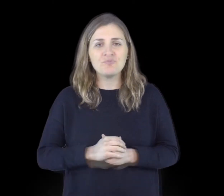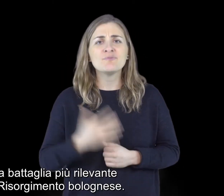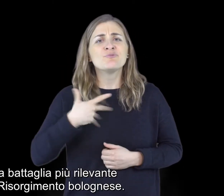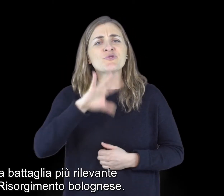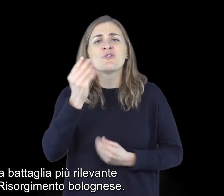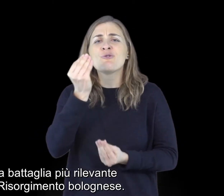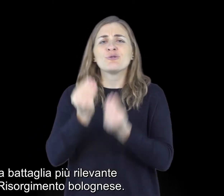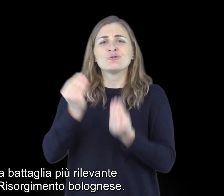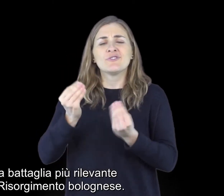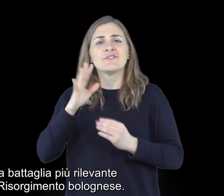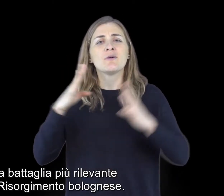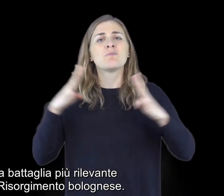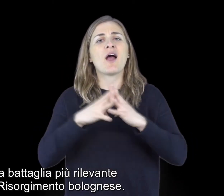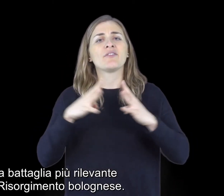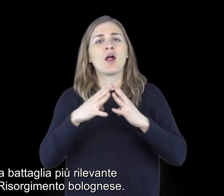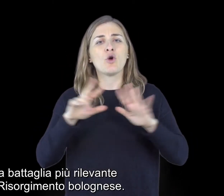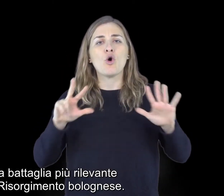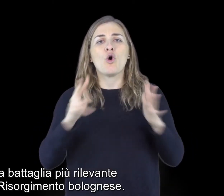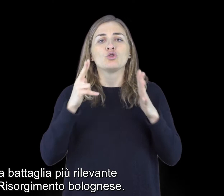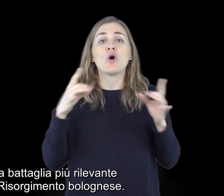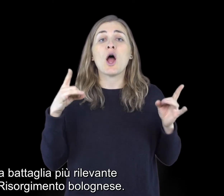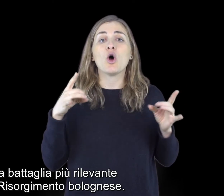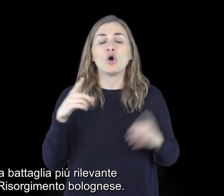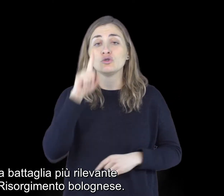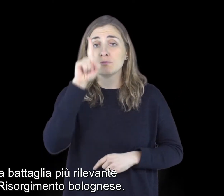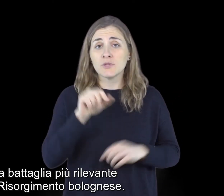popolo e la battaglia più rilevante del risorgimento bolognese.